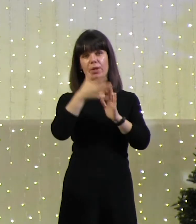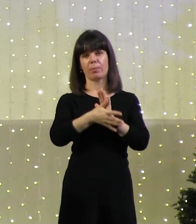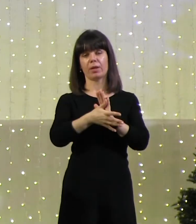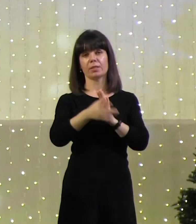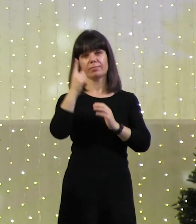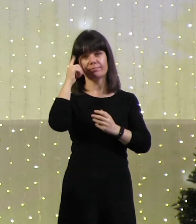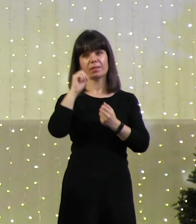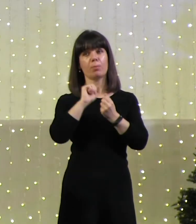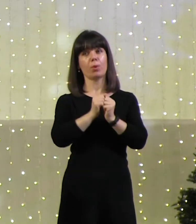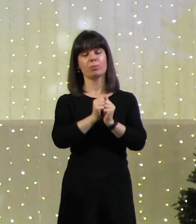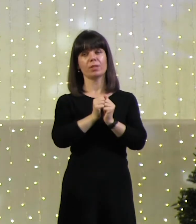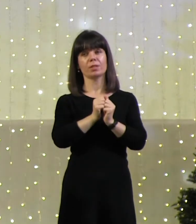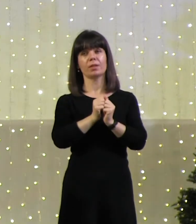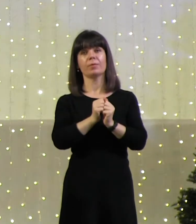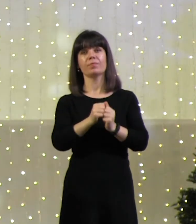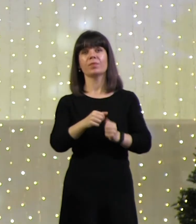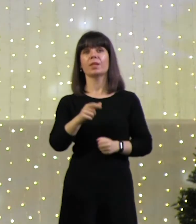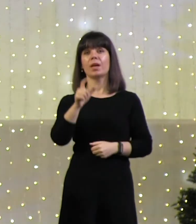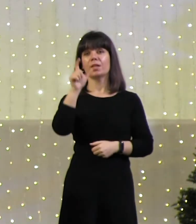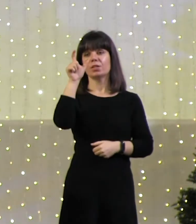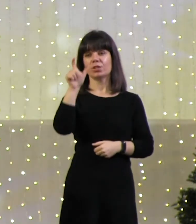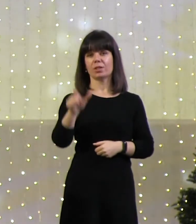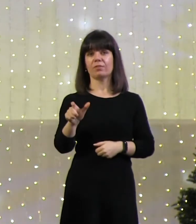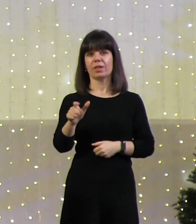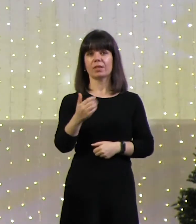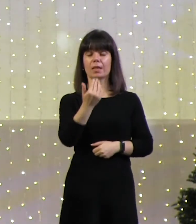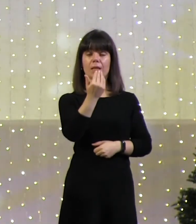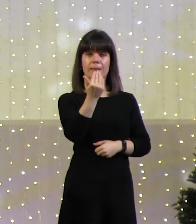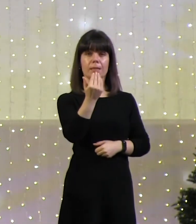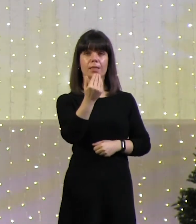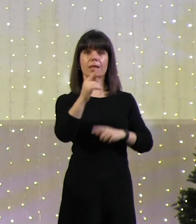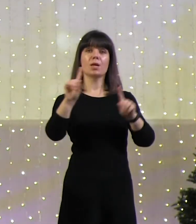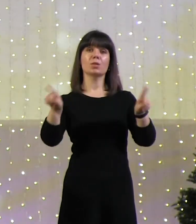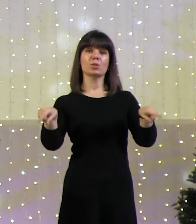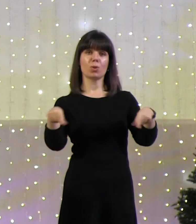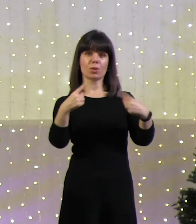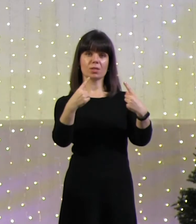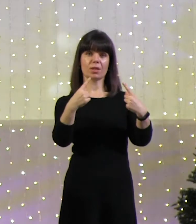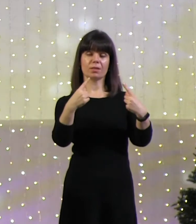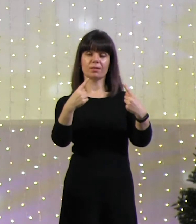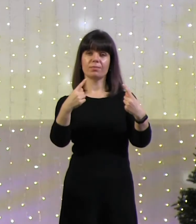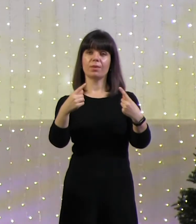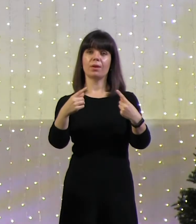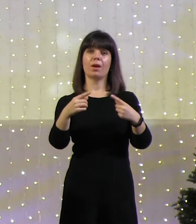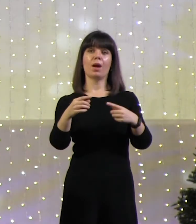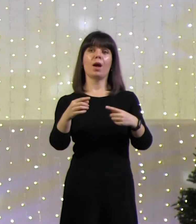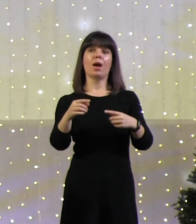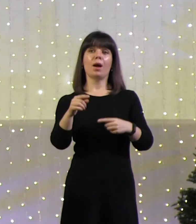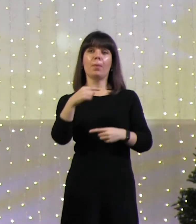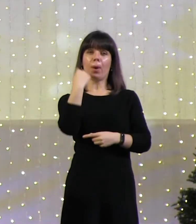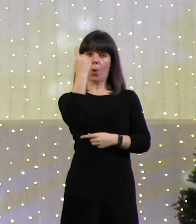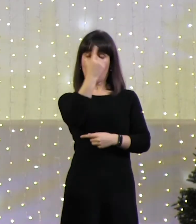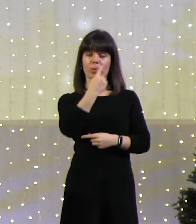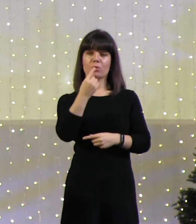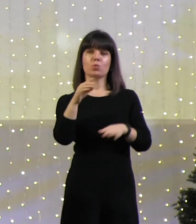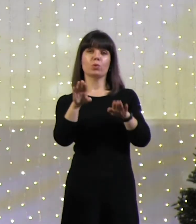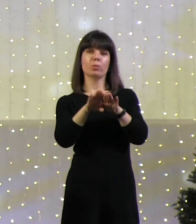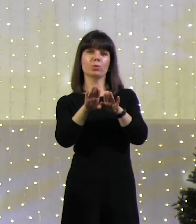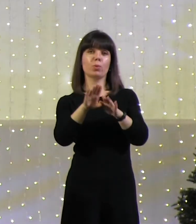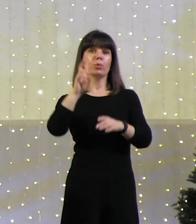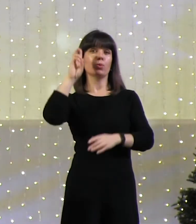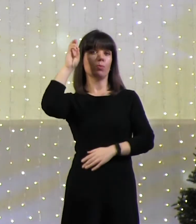человек ты создан, сотворен по образу и подобию Бога.